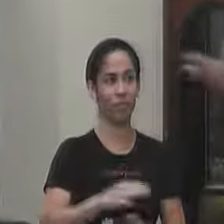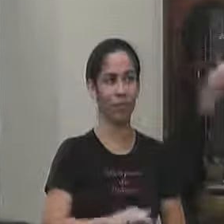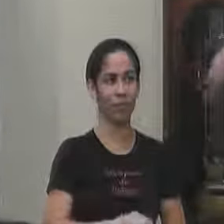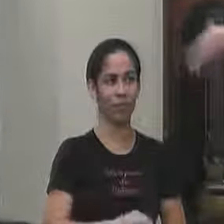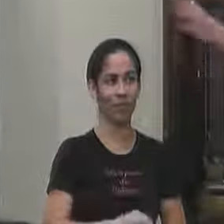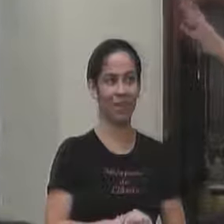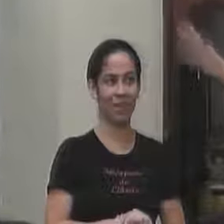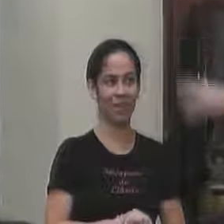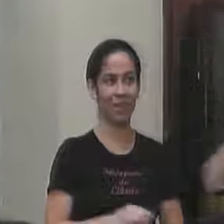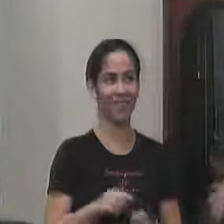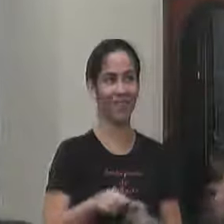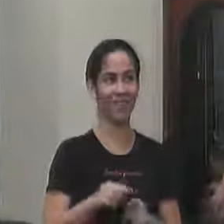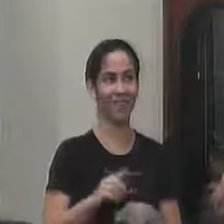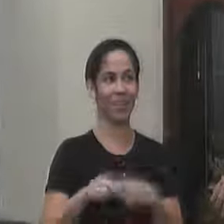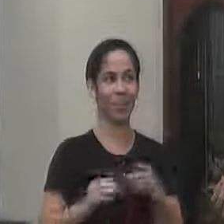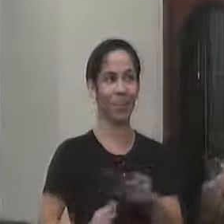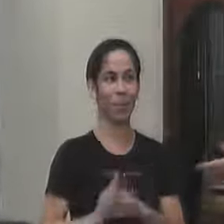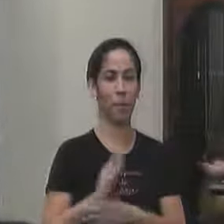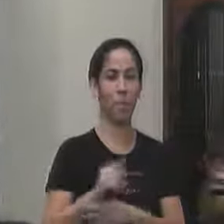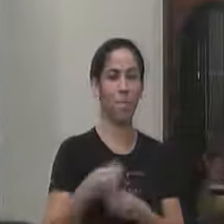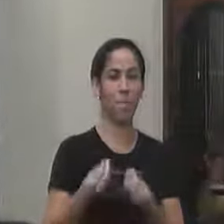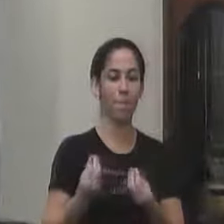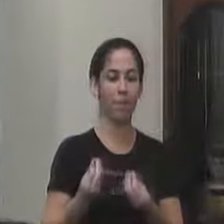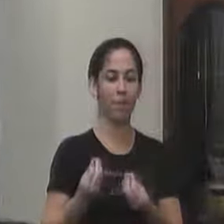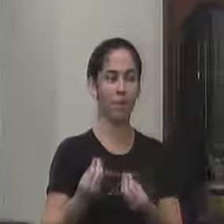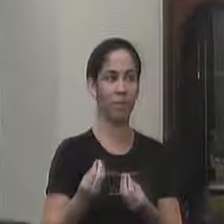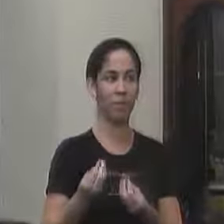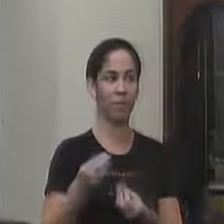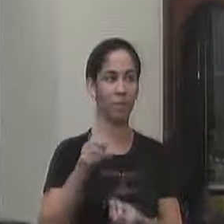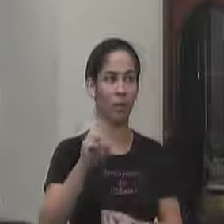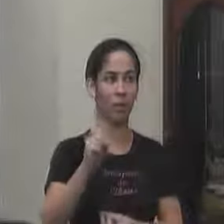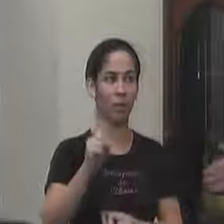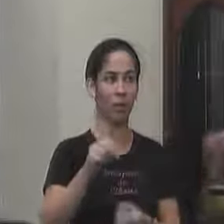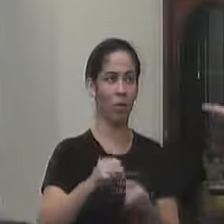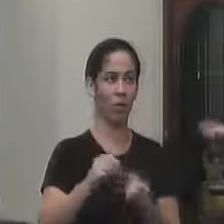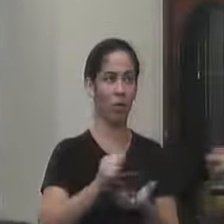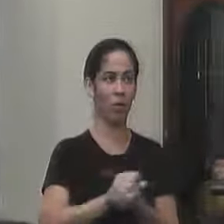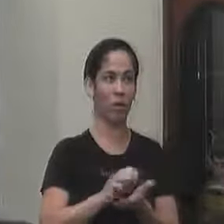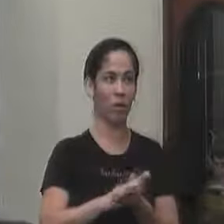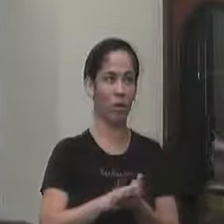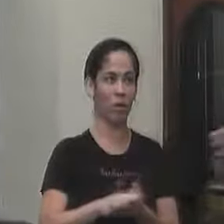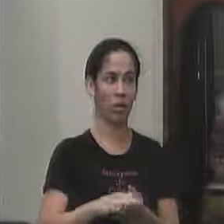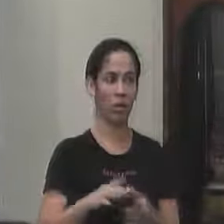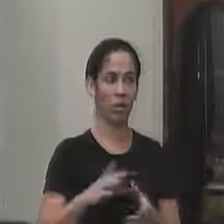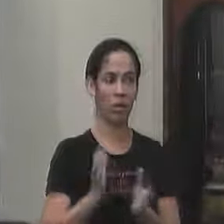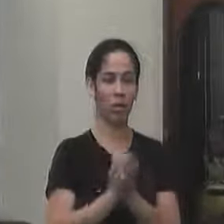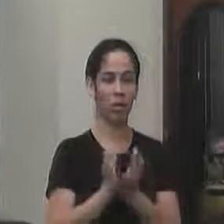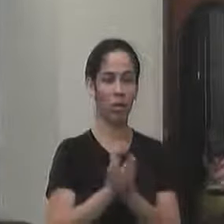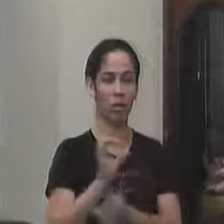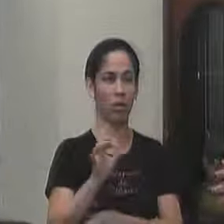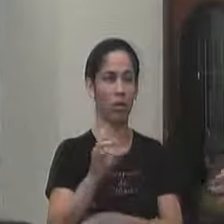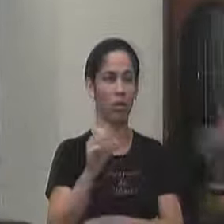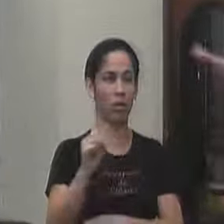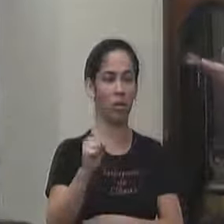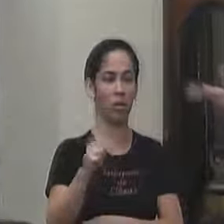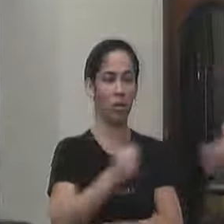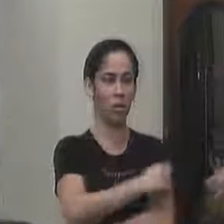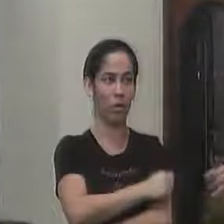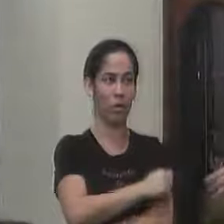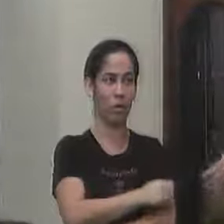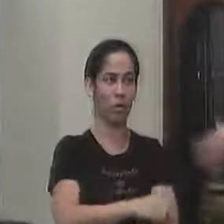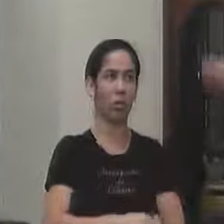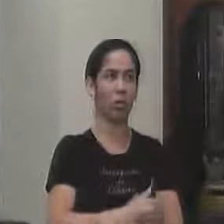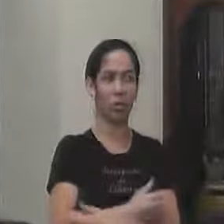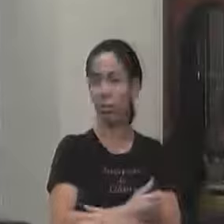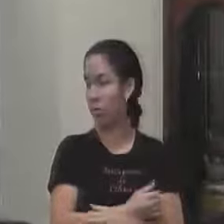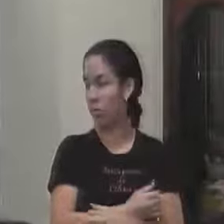você tinha passado direto aí só 8 efetivaram a matrícula eu falei eu não posso abrir uma turma com 8 alunos mas a gente está